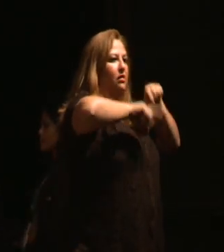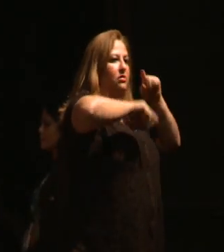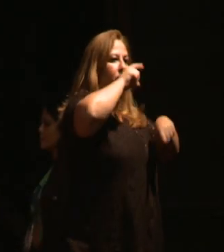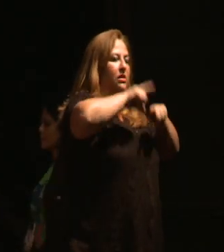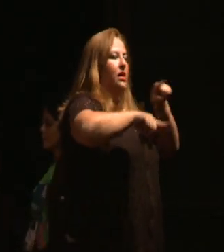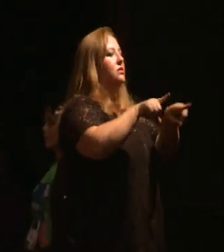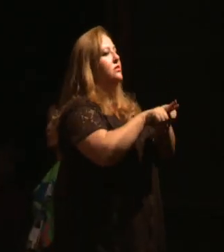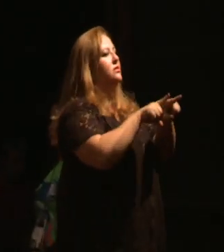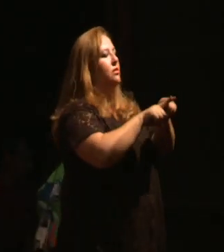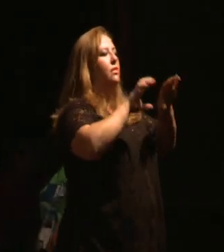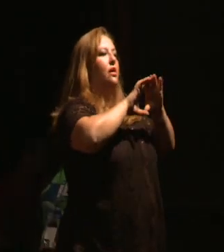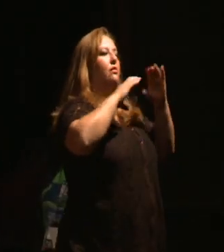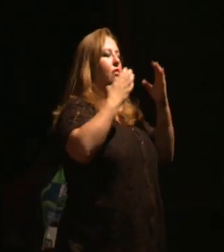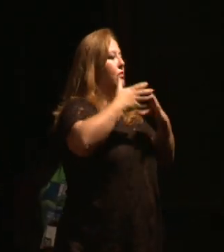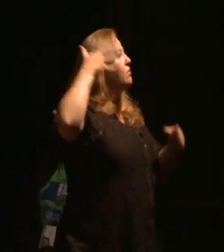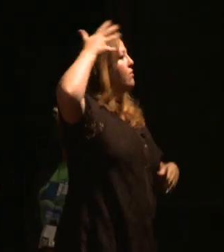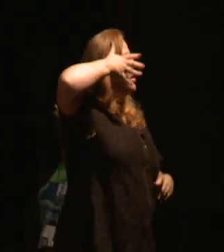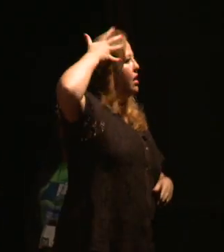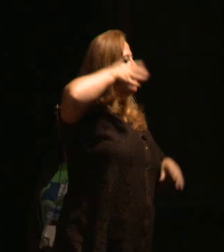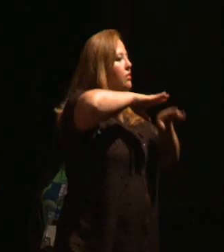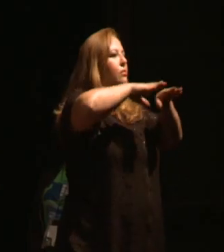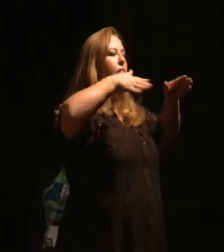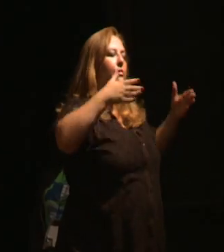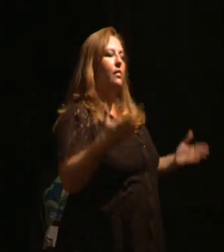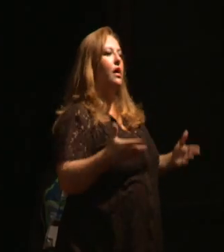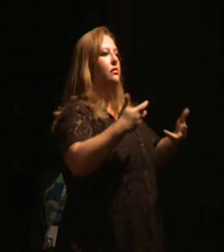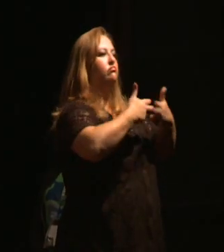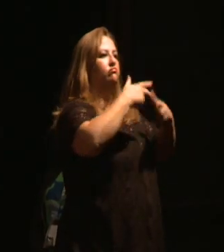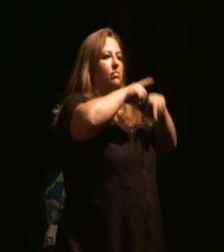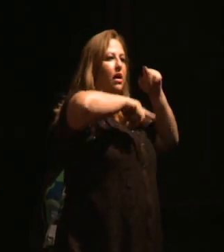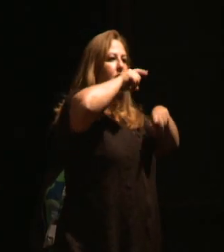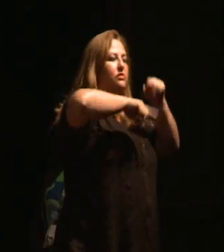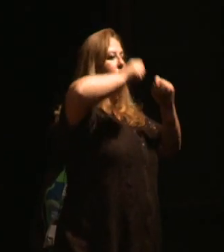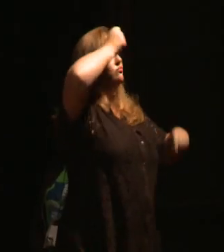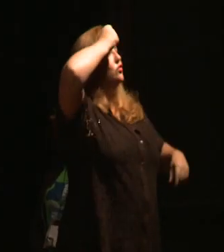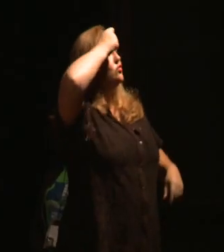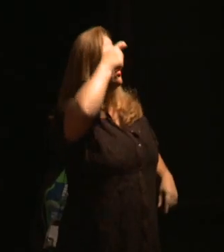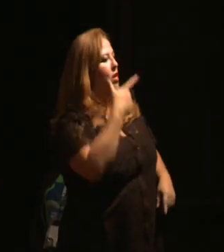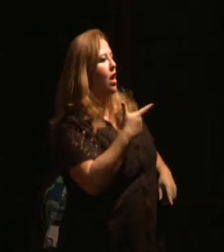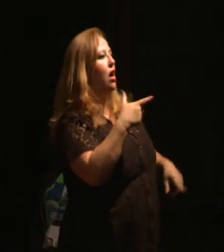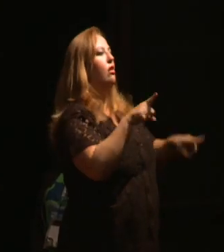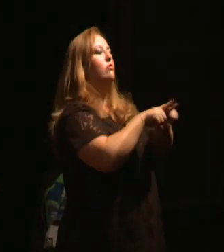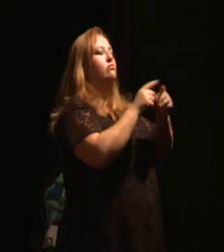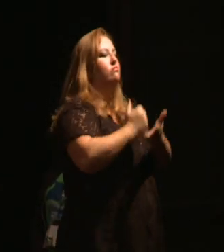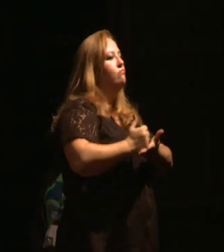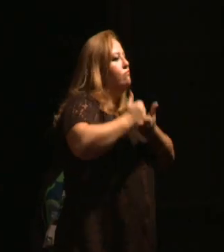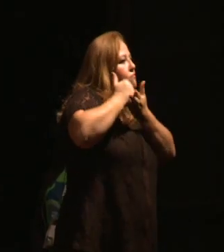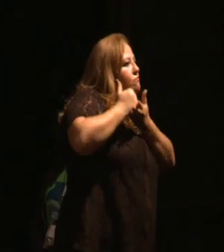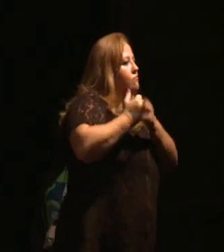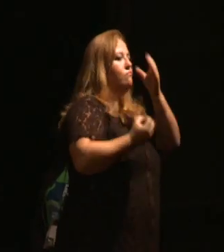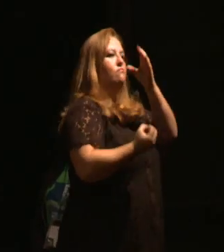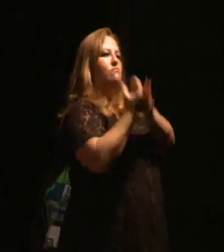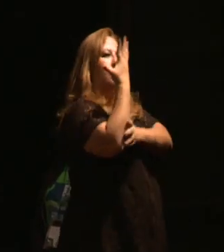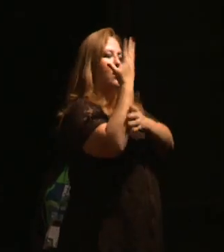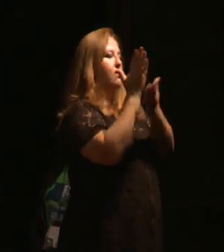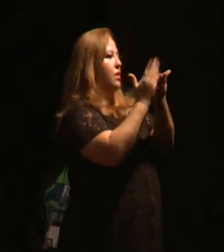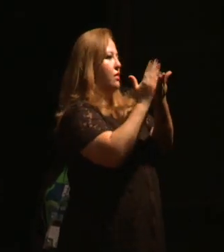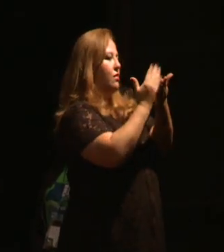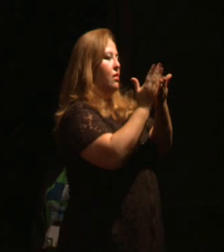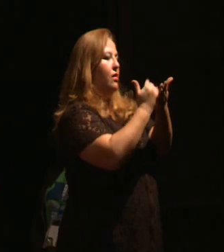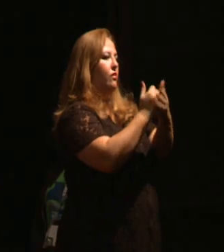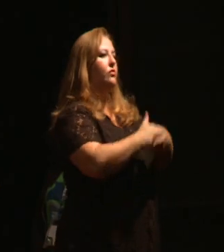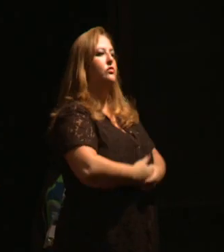entre conferências, mesas redondas, atividades culturais, premiações, lançamentos de livros.